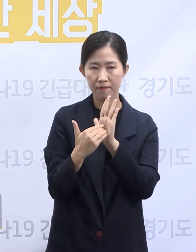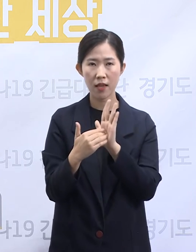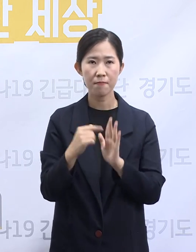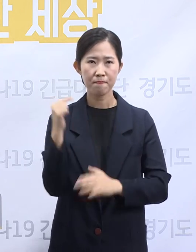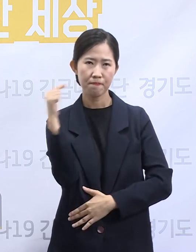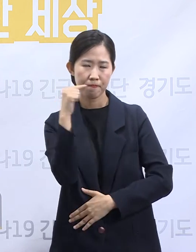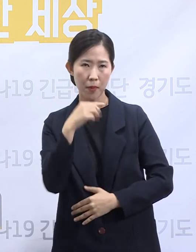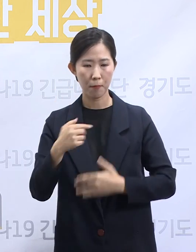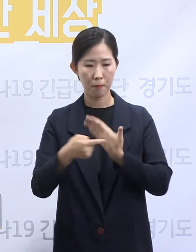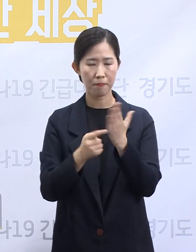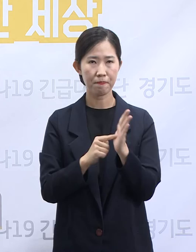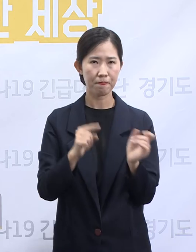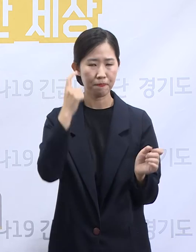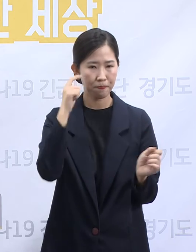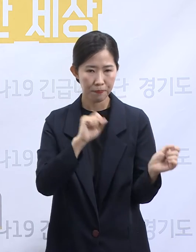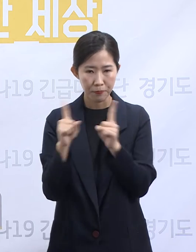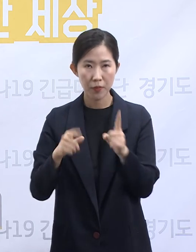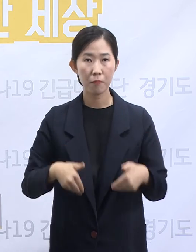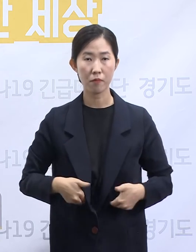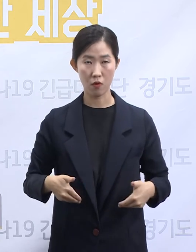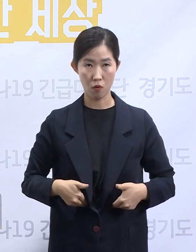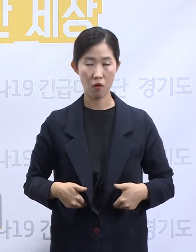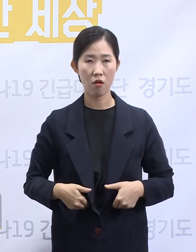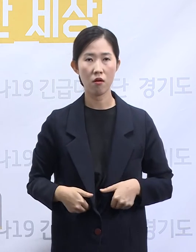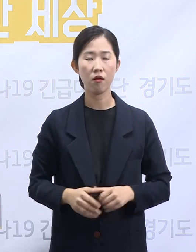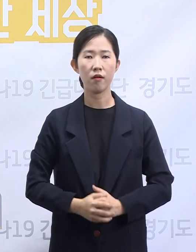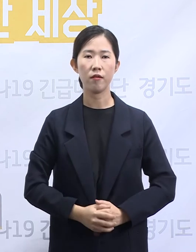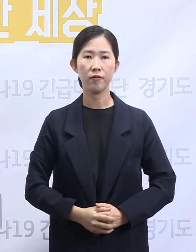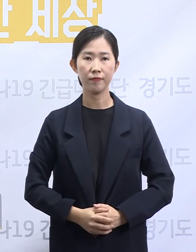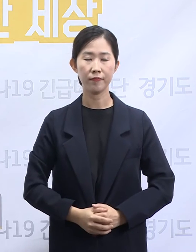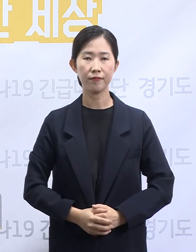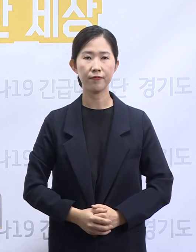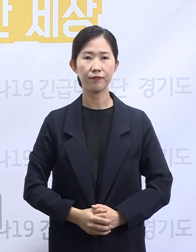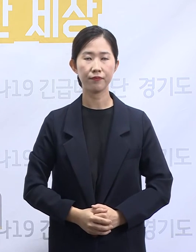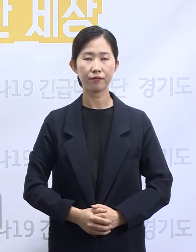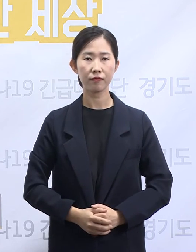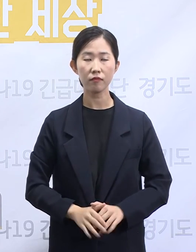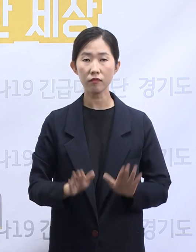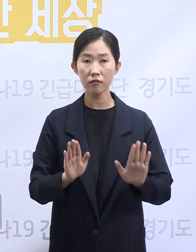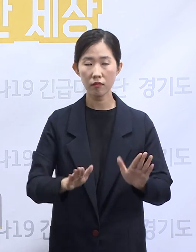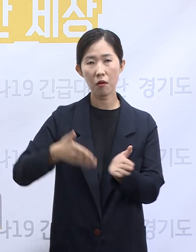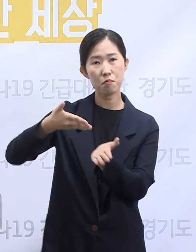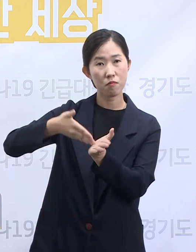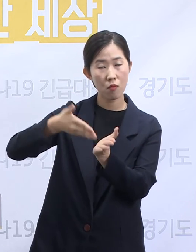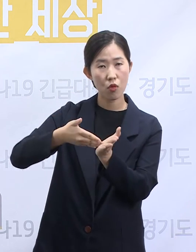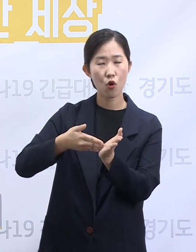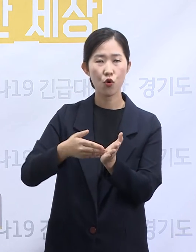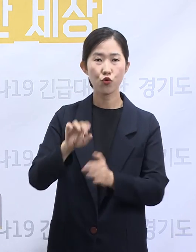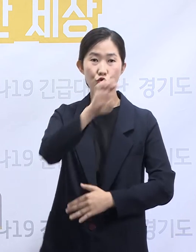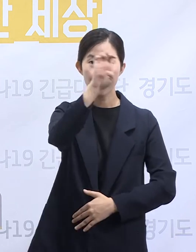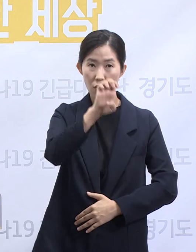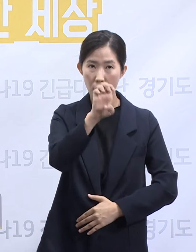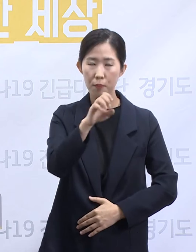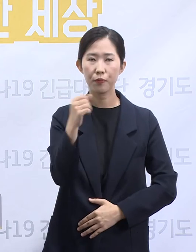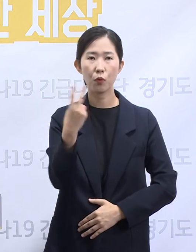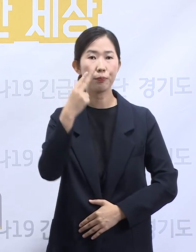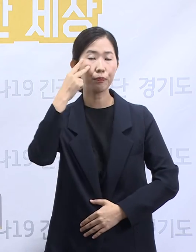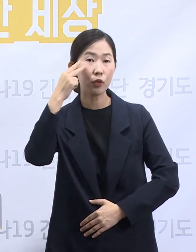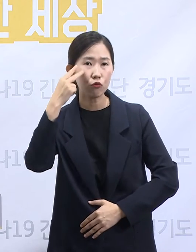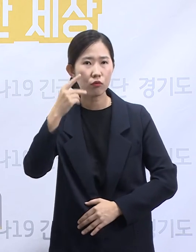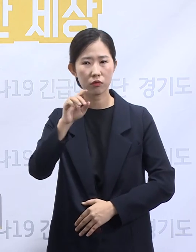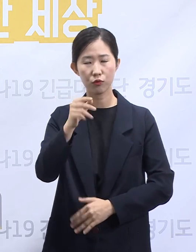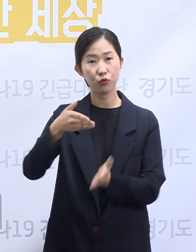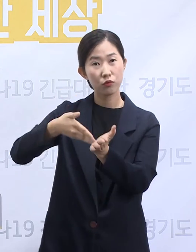외국에서 일어나는 대량 유행 상황까지 염두에 두고 준비하여야 합니다. 보도되는 유럽과 미국의 사례에서 알 수 있듯